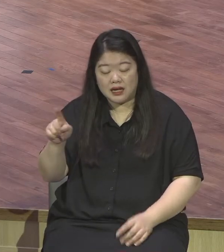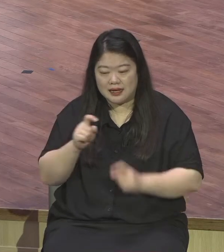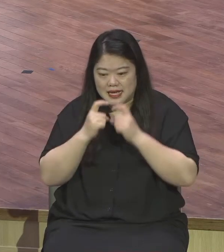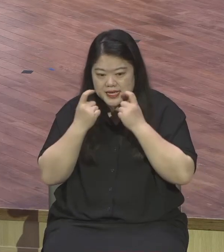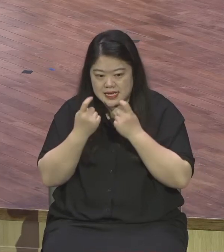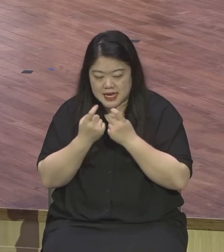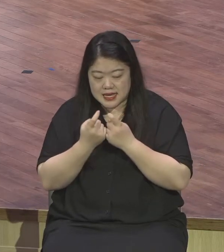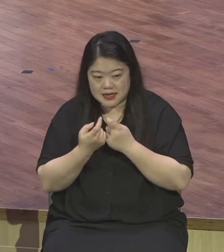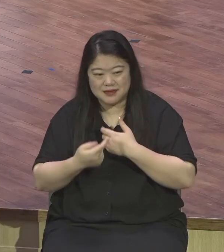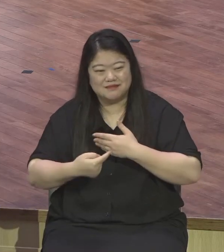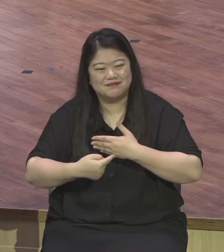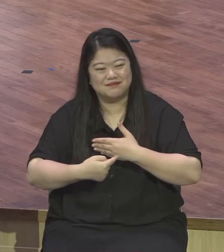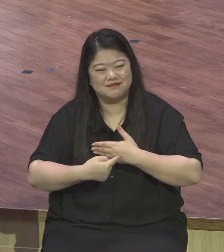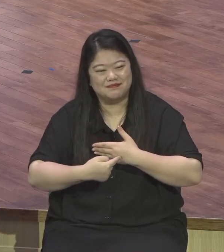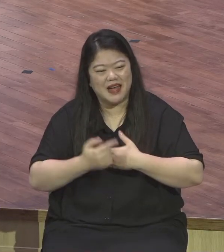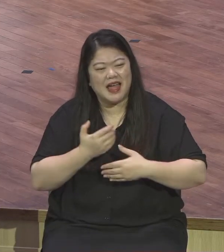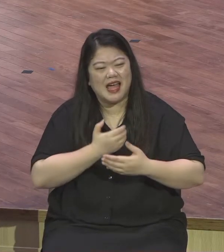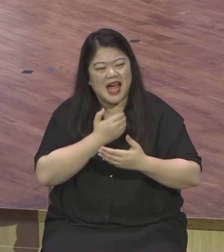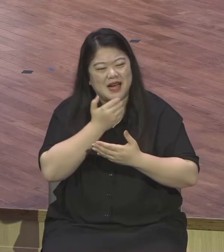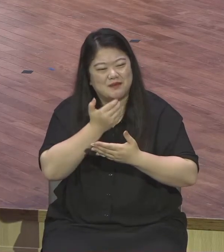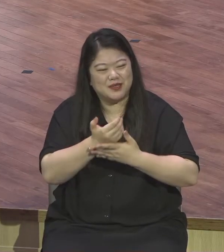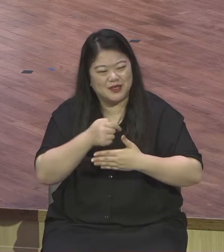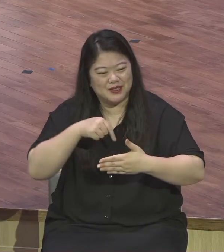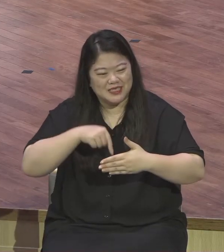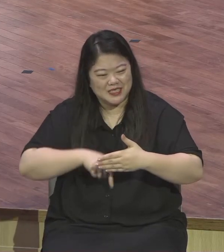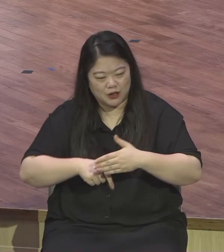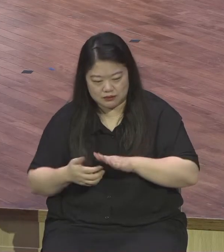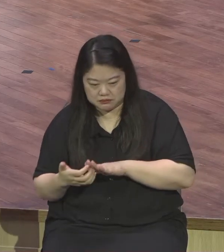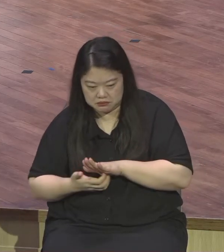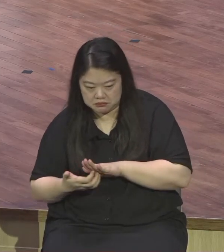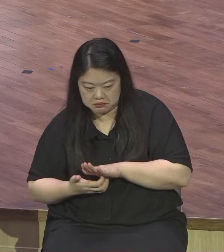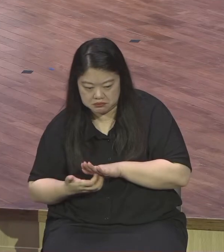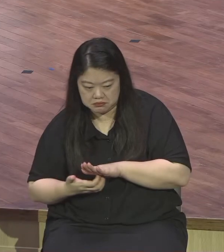감사한 맘밖에 없었지 무슨 다른 요구가 있었겠어요